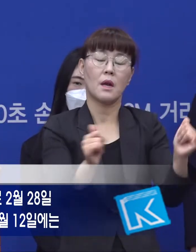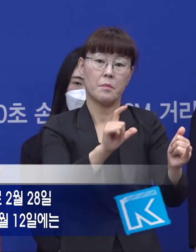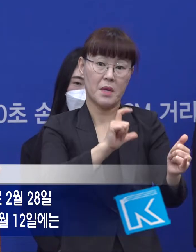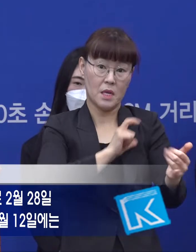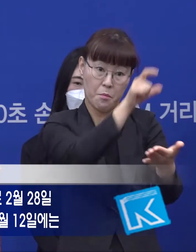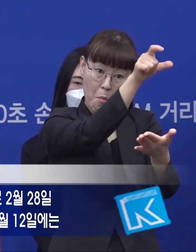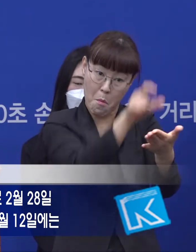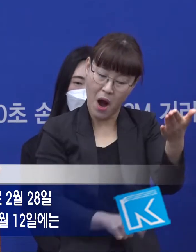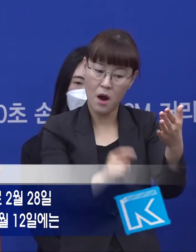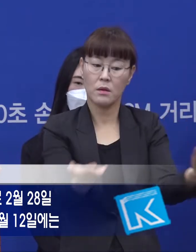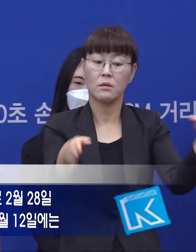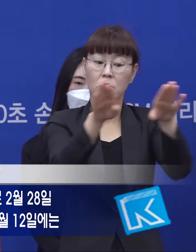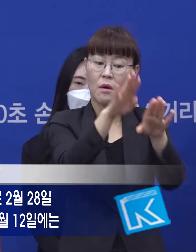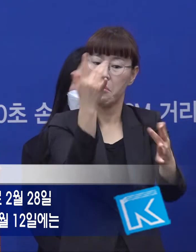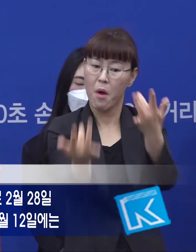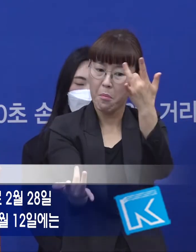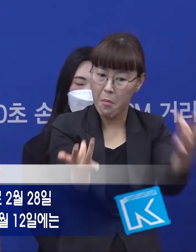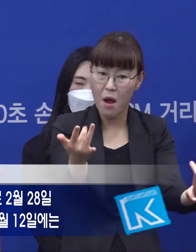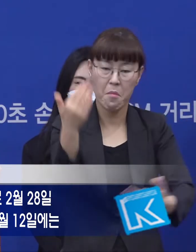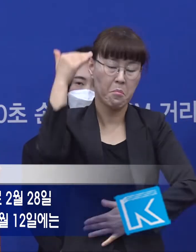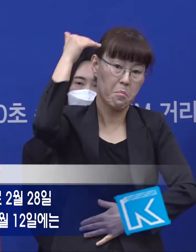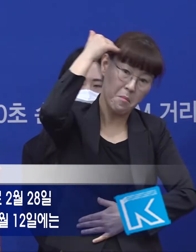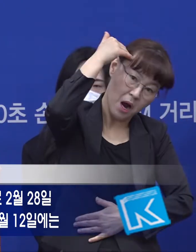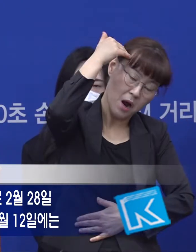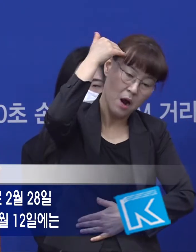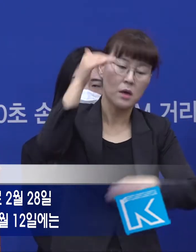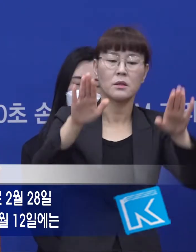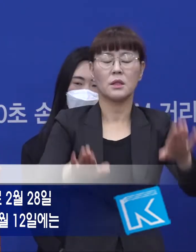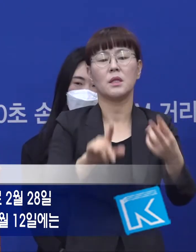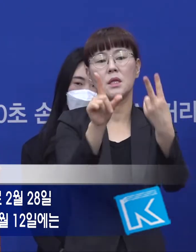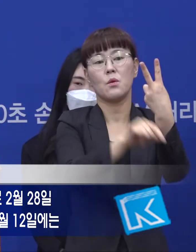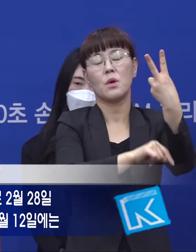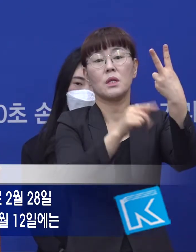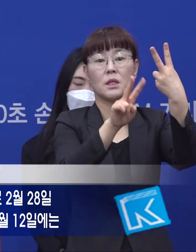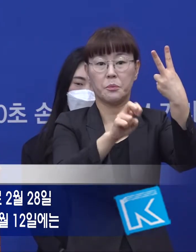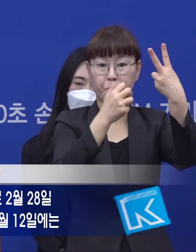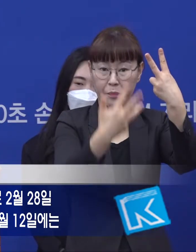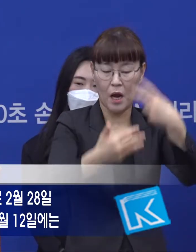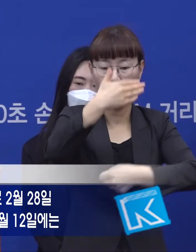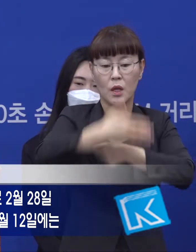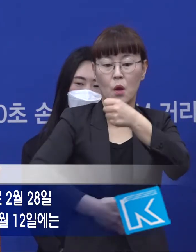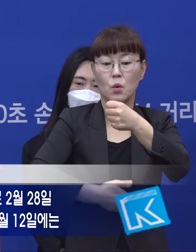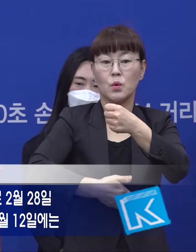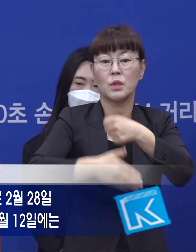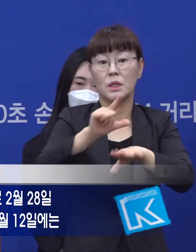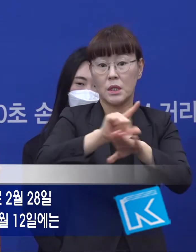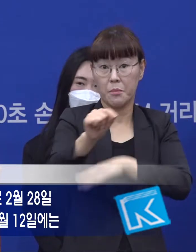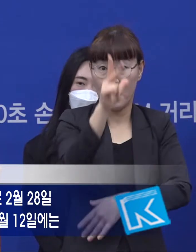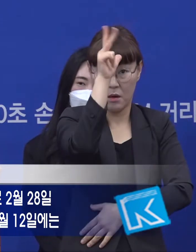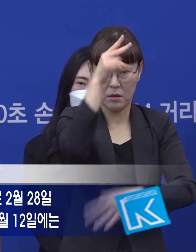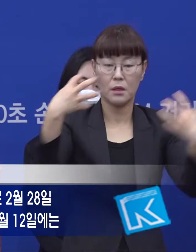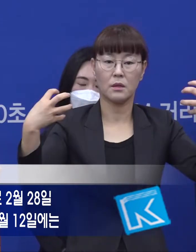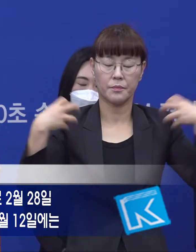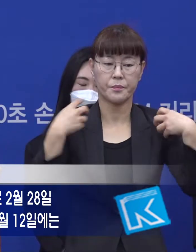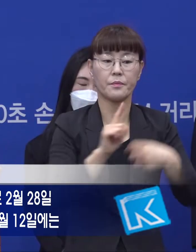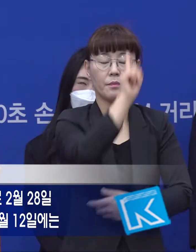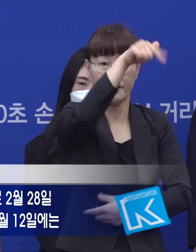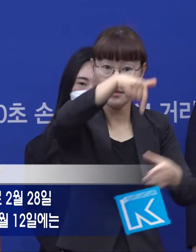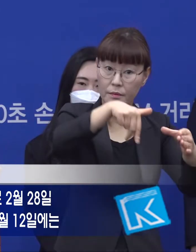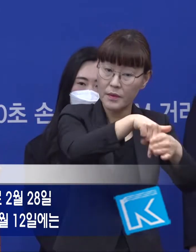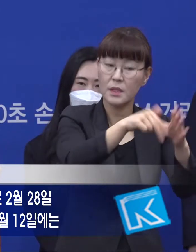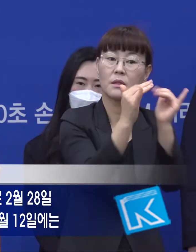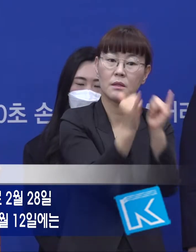시설 현황 누락 등 방해 혐의로 이미 2월 28일 대구지방경찰청에 신천지 교회